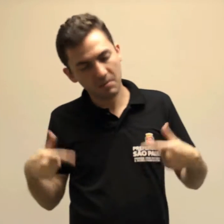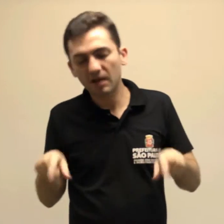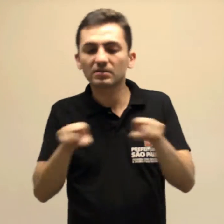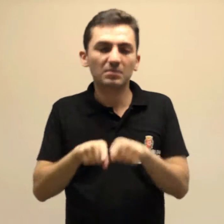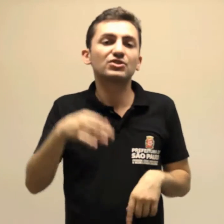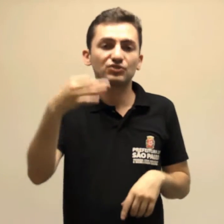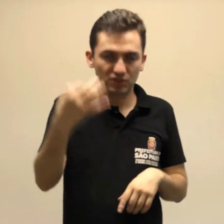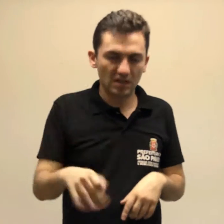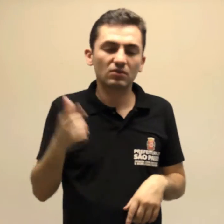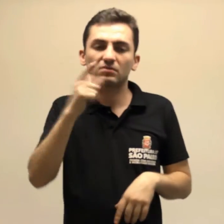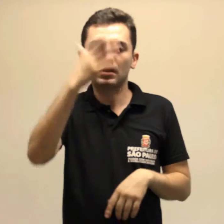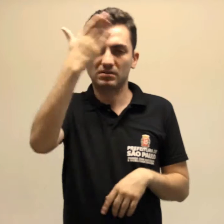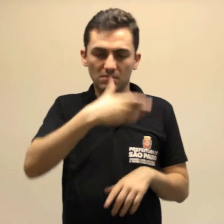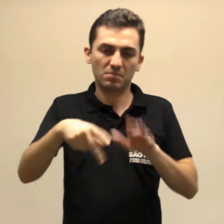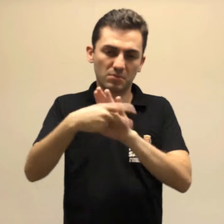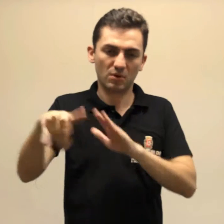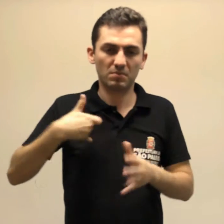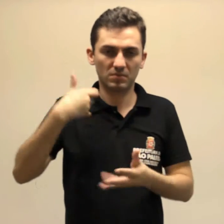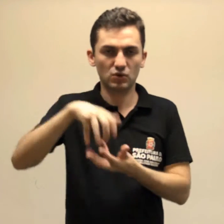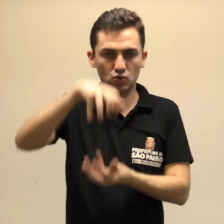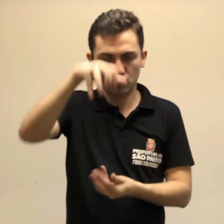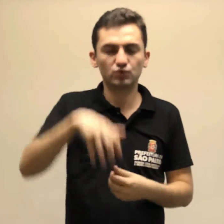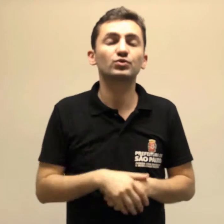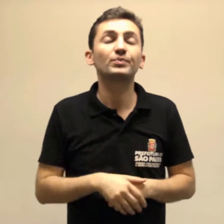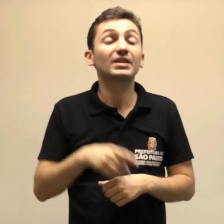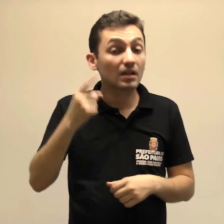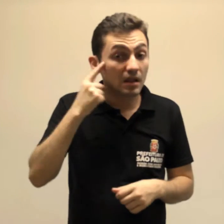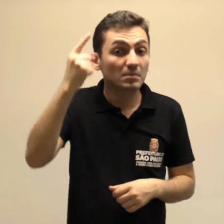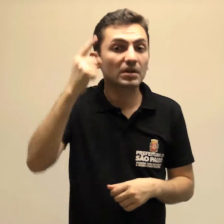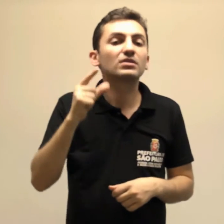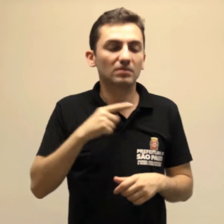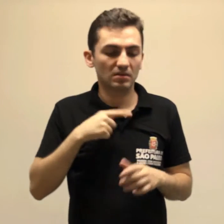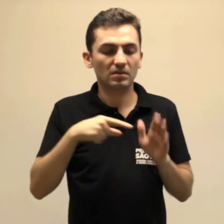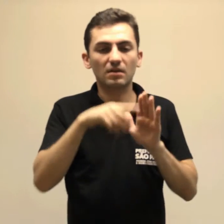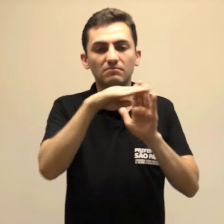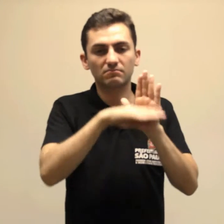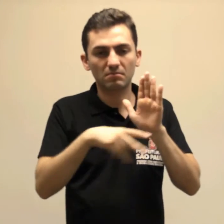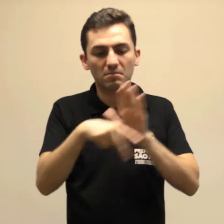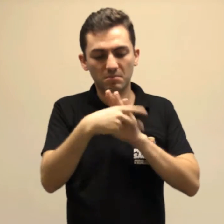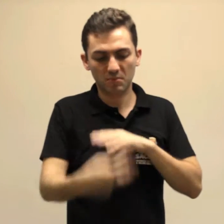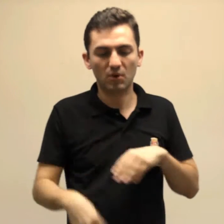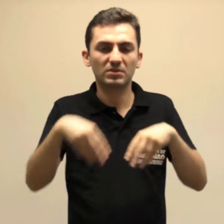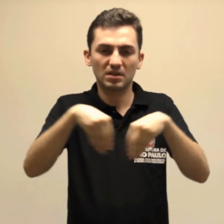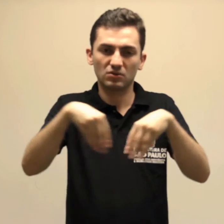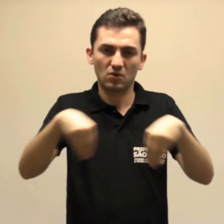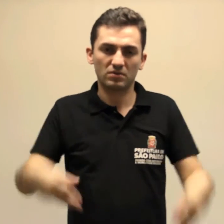como todos os direitos assegurados à pessoa idosa, levando-se em consideração as referências territoriais.